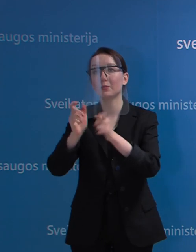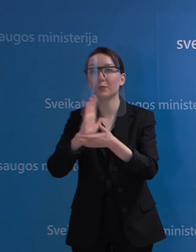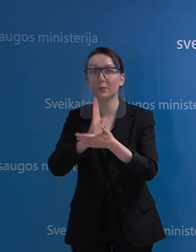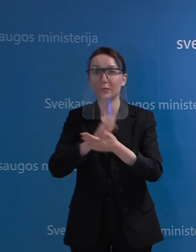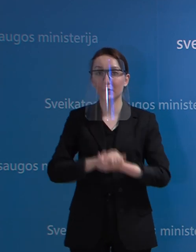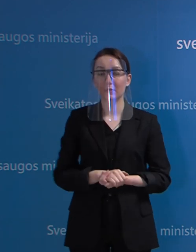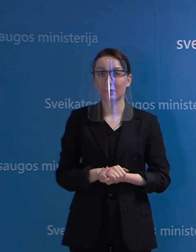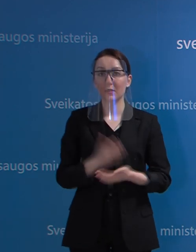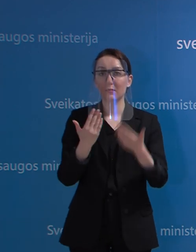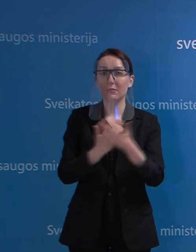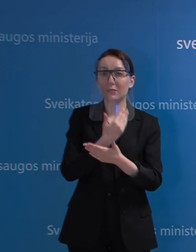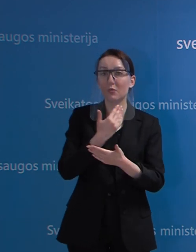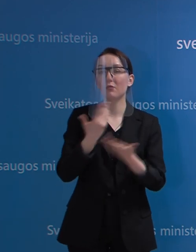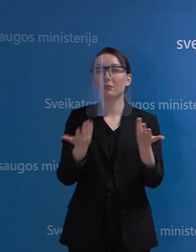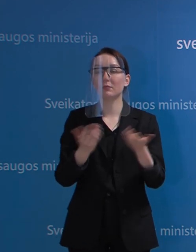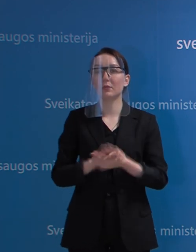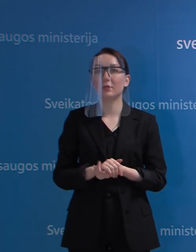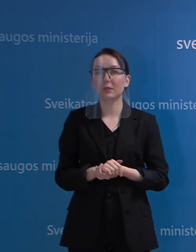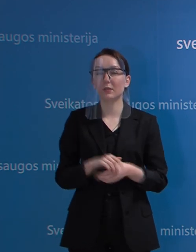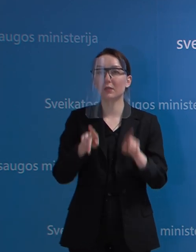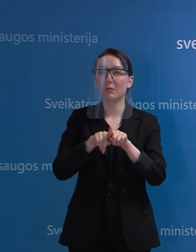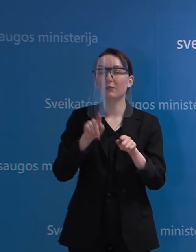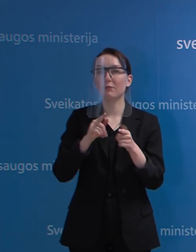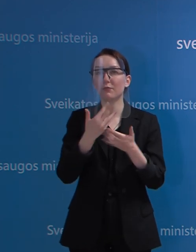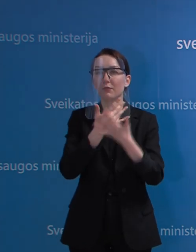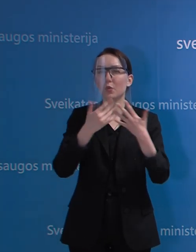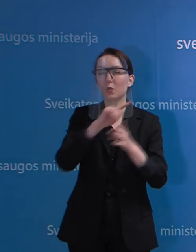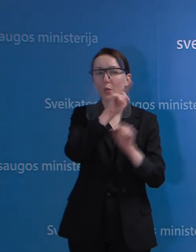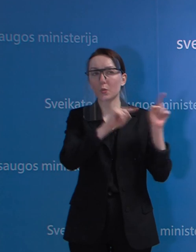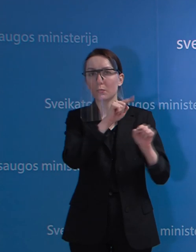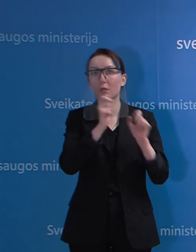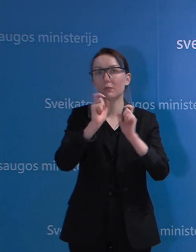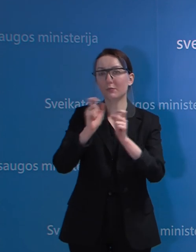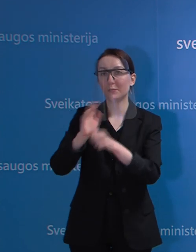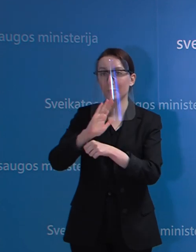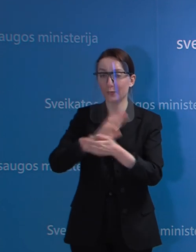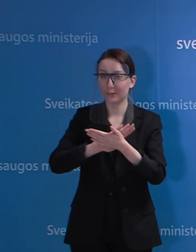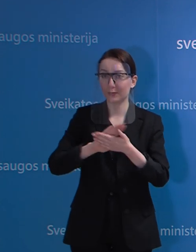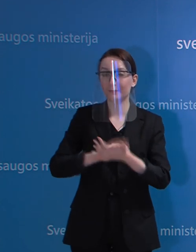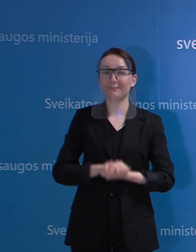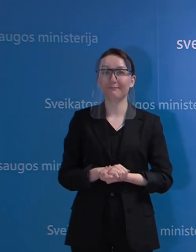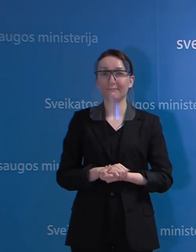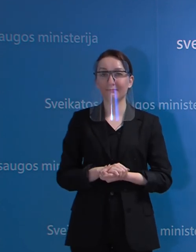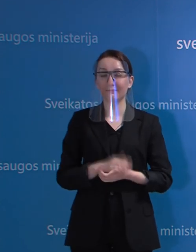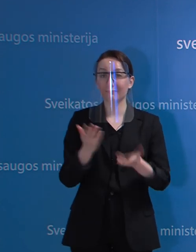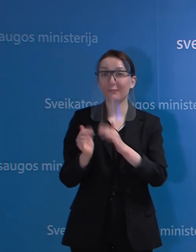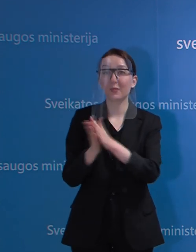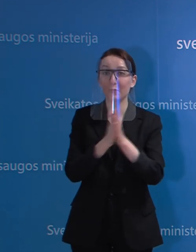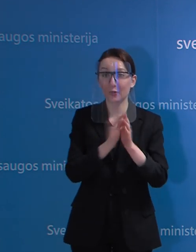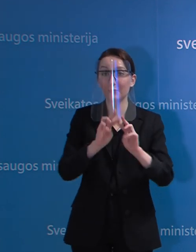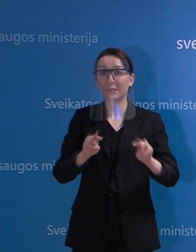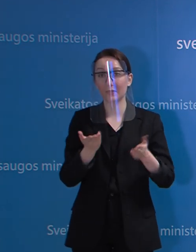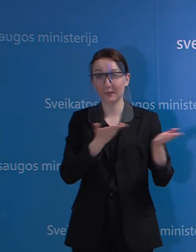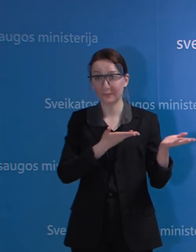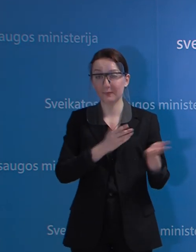sprendimus ir, žinoma, tradiciškai atsakysi jūsų užduotus klausimus gerbėmi žiniasklaidos atstovai. Tai prašom, ministrė.